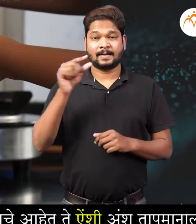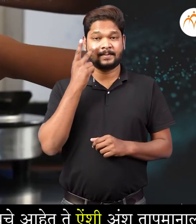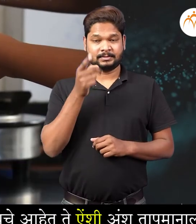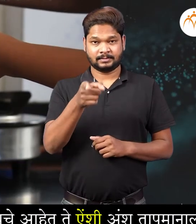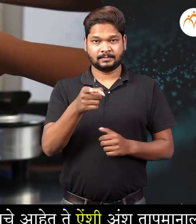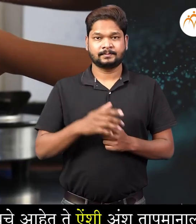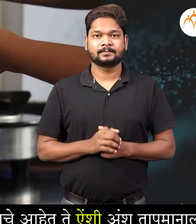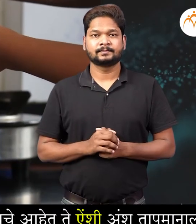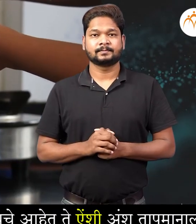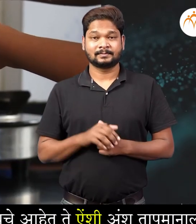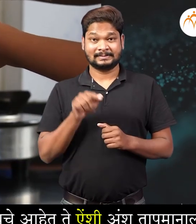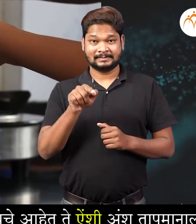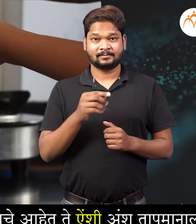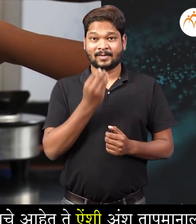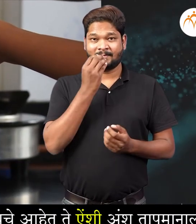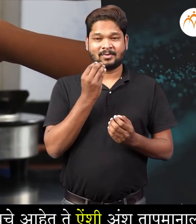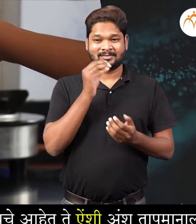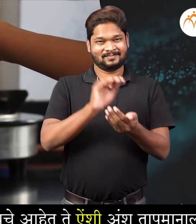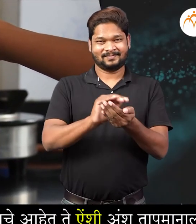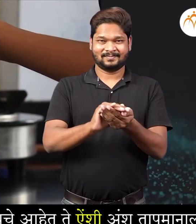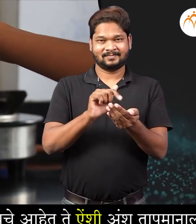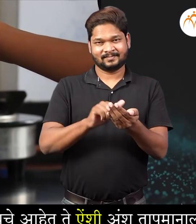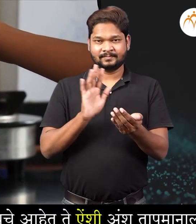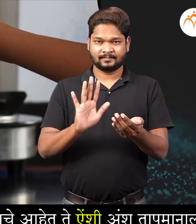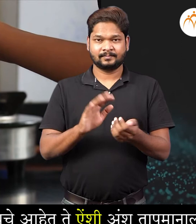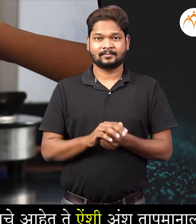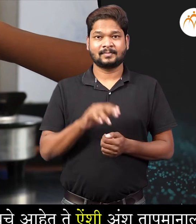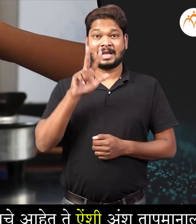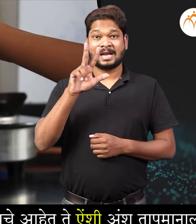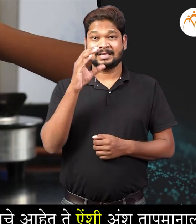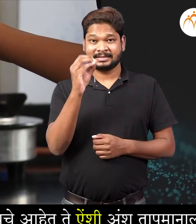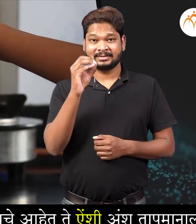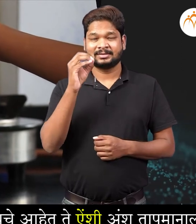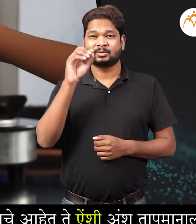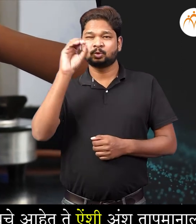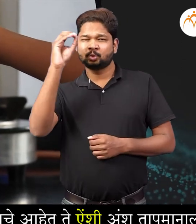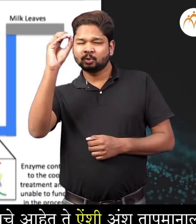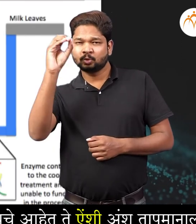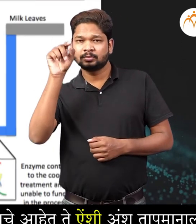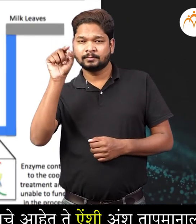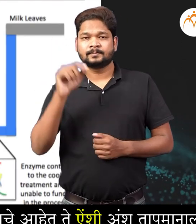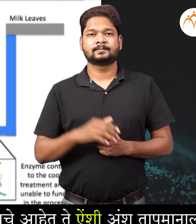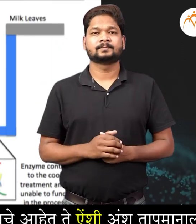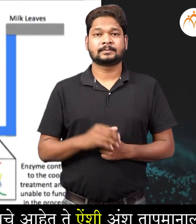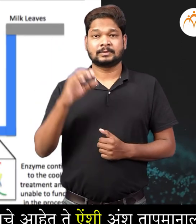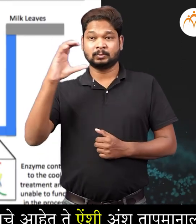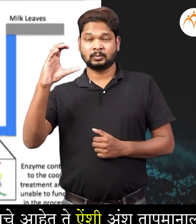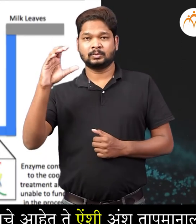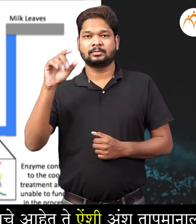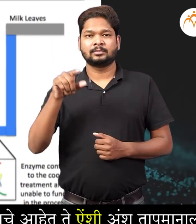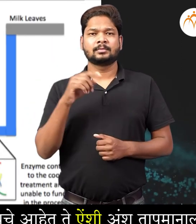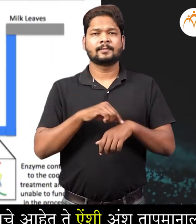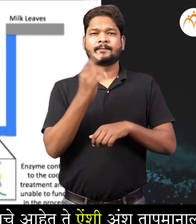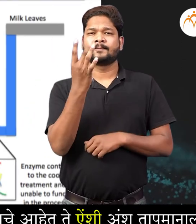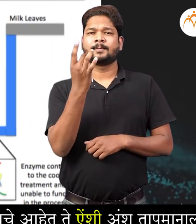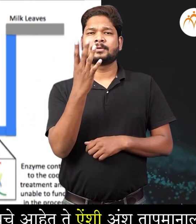पाश्यरी करणामदे जे अन्ना पदार्थ टिकवाई चे हैत ते आईशी अउश तापमानाला 15 मिन्टे तापवता